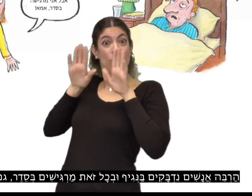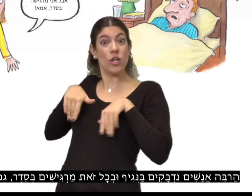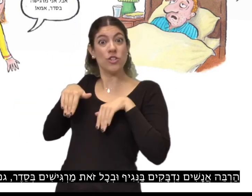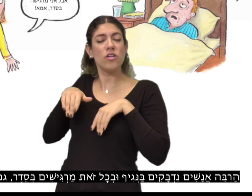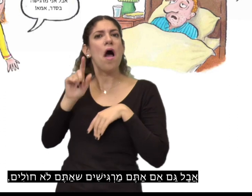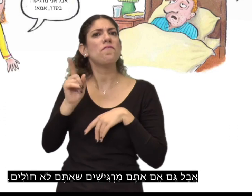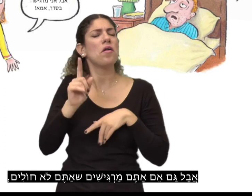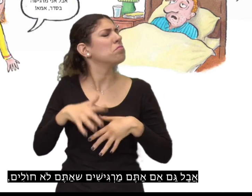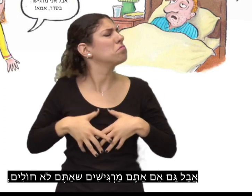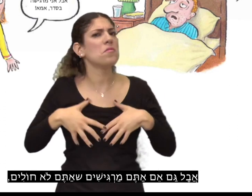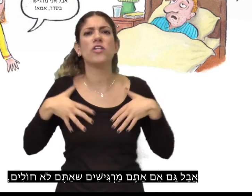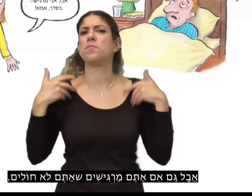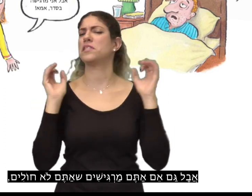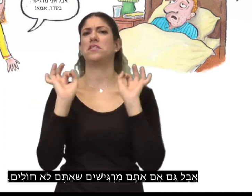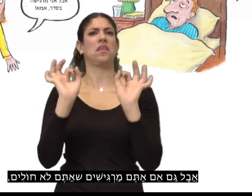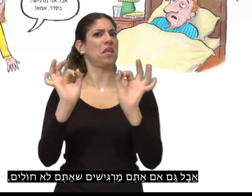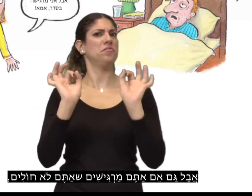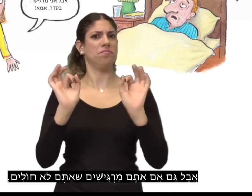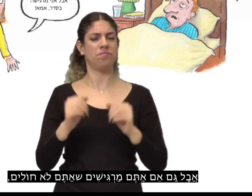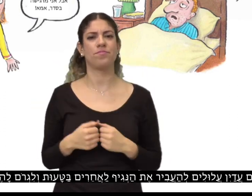אבל גם אם אתם לא מרגישים חולים,